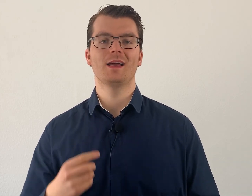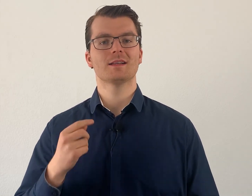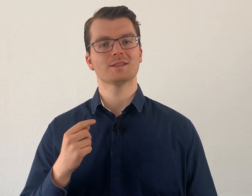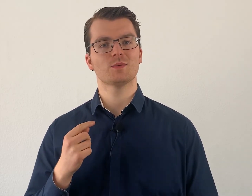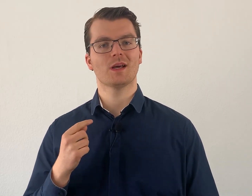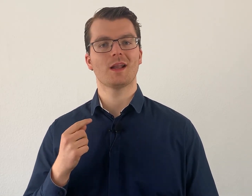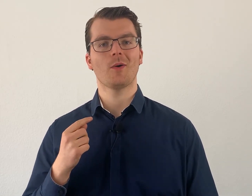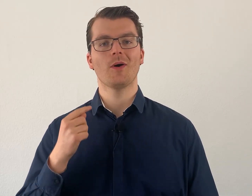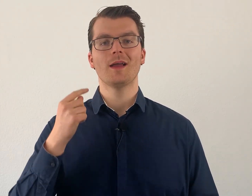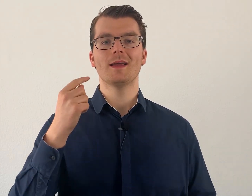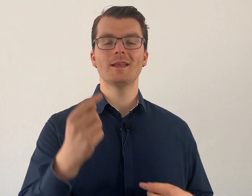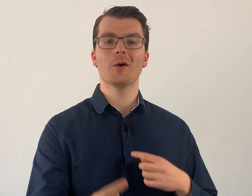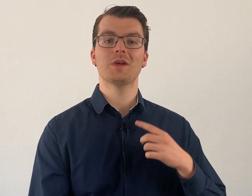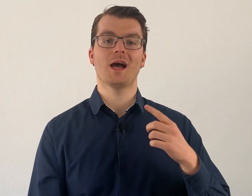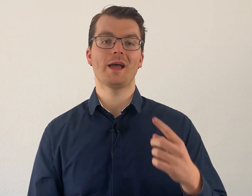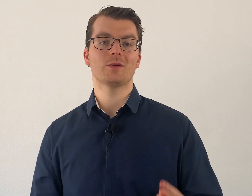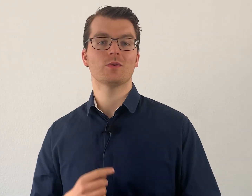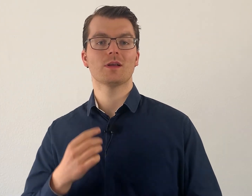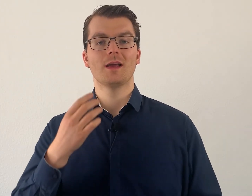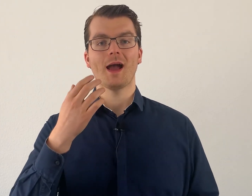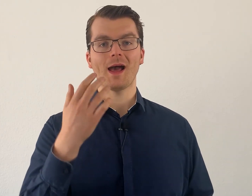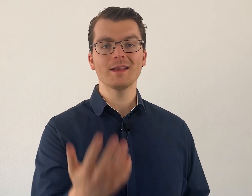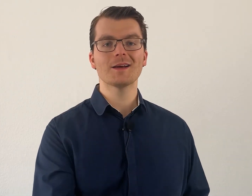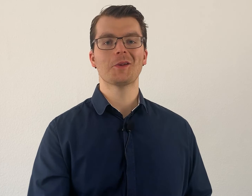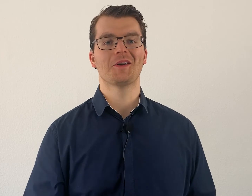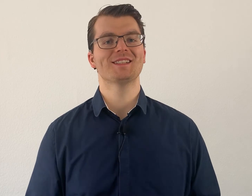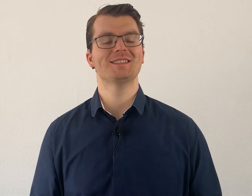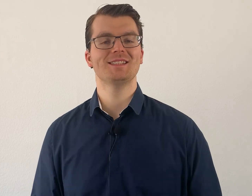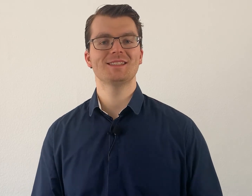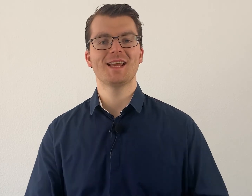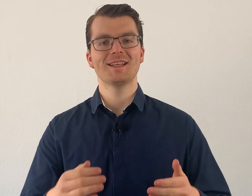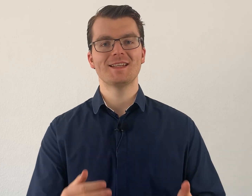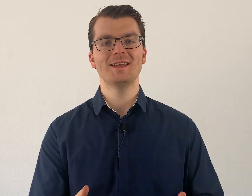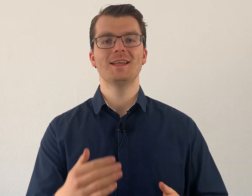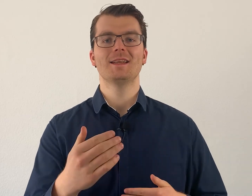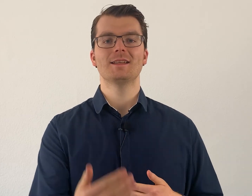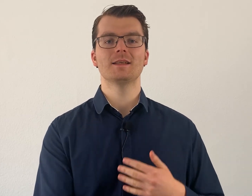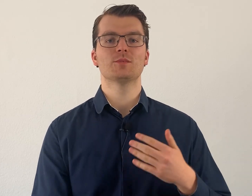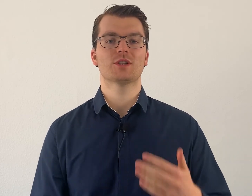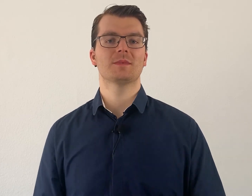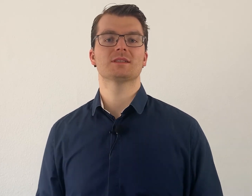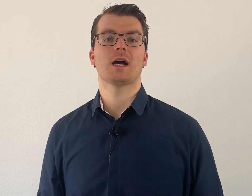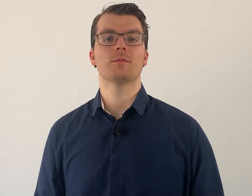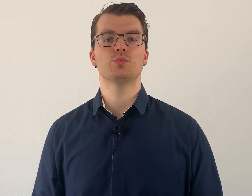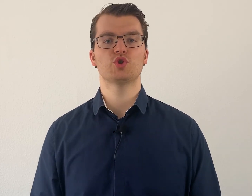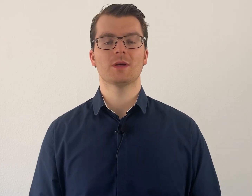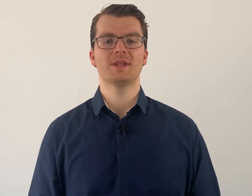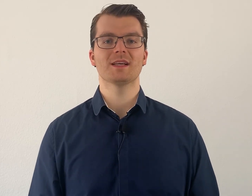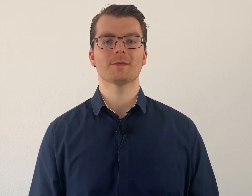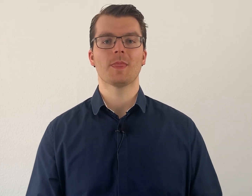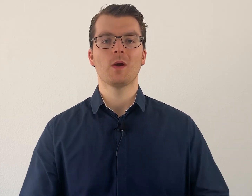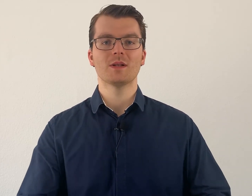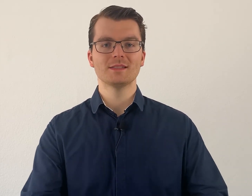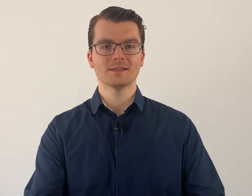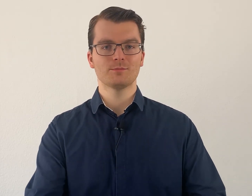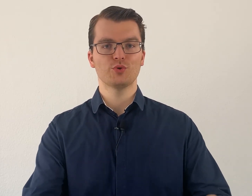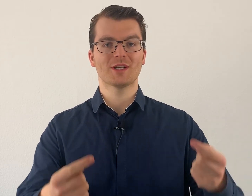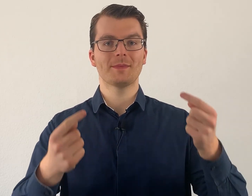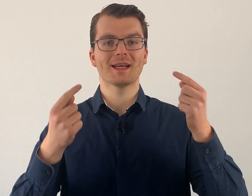dass du dann auch in der Unterhaltung andere Leute siehst, die dir bestimmte Sachen buchstabieren. Und dieses Buchstabieren